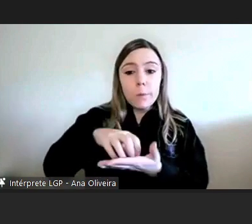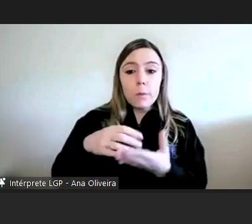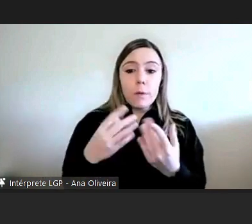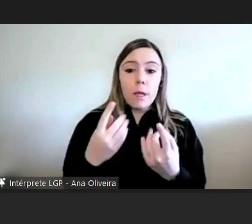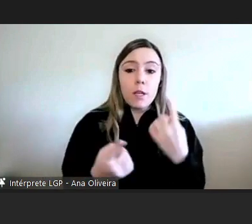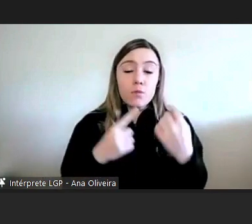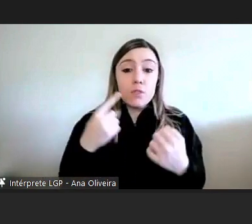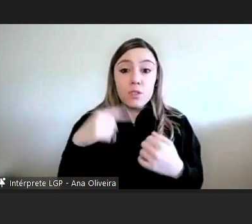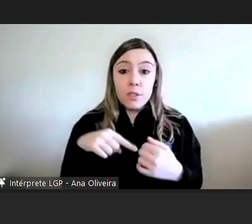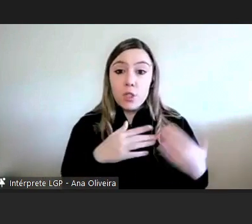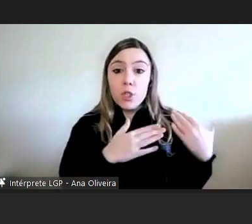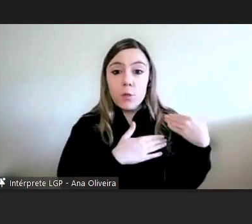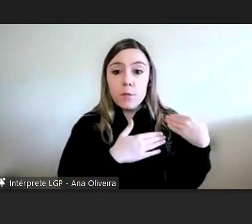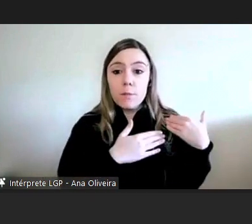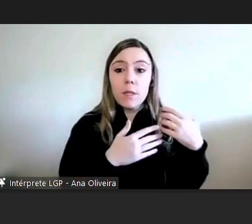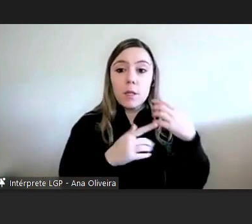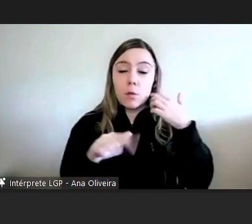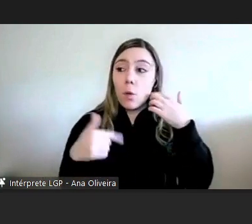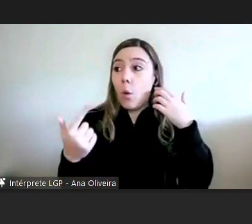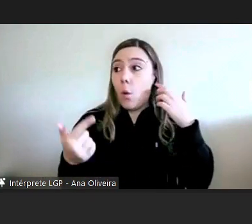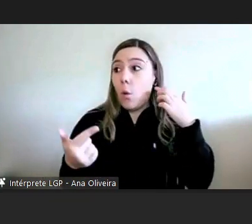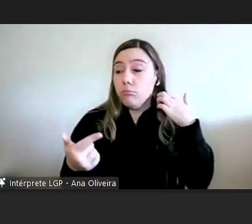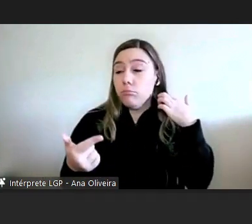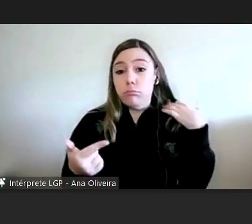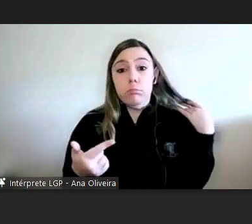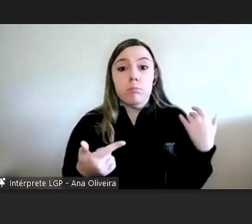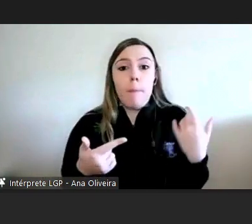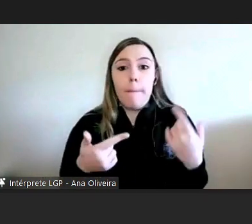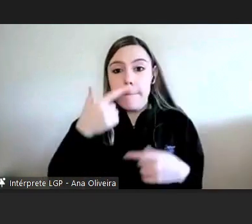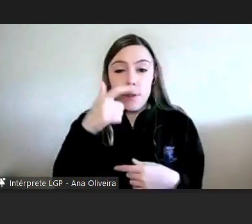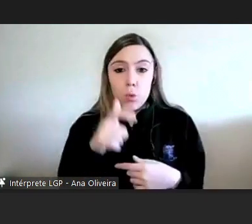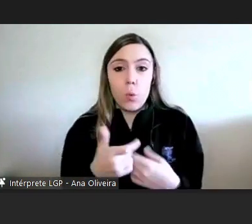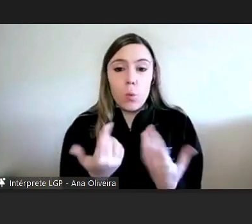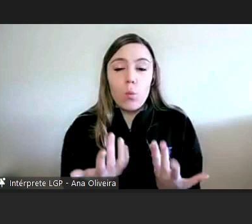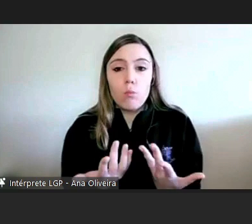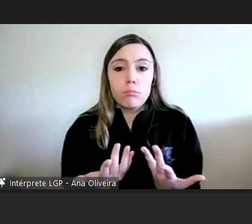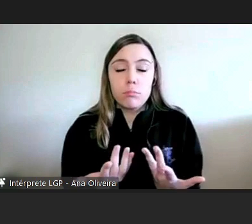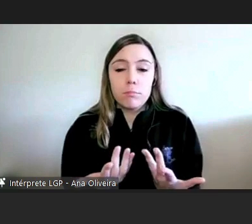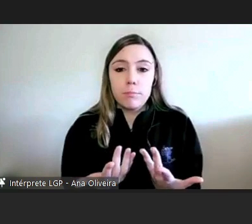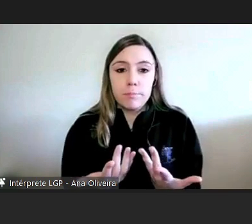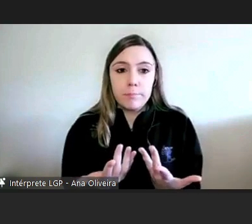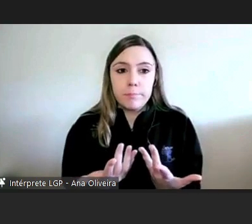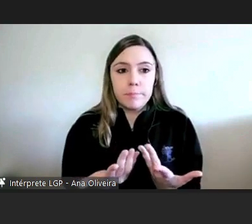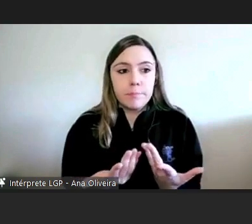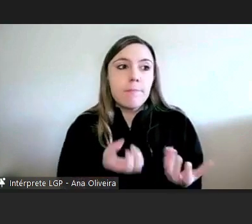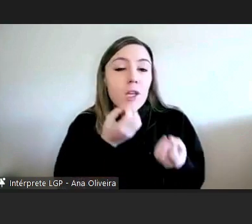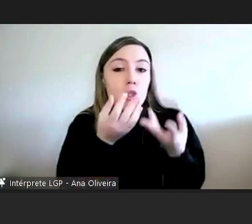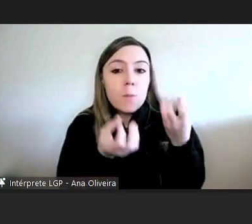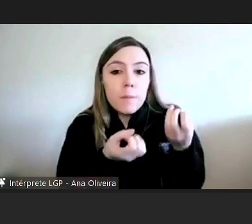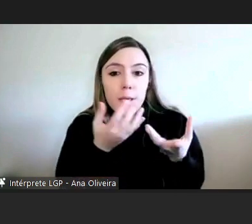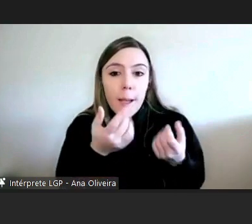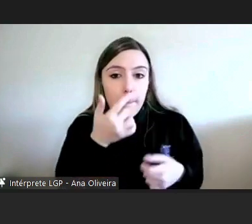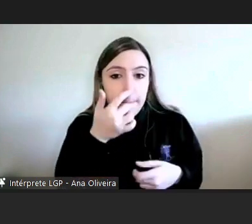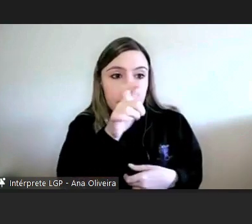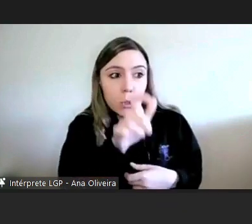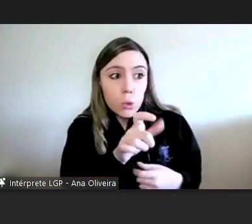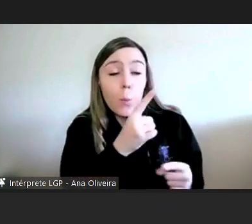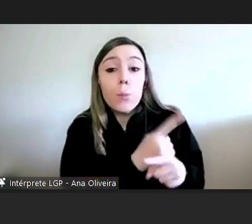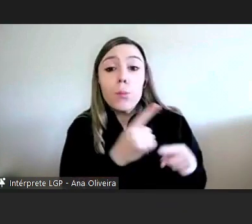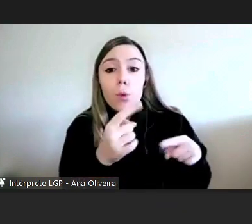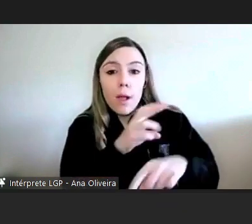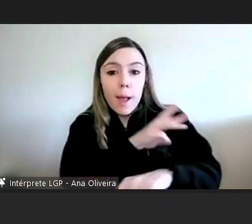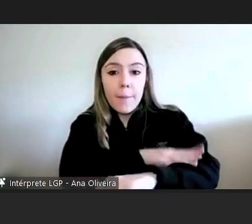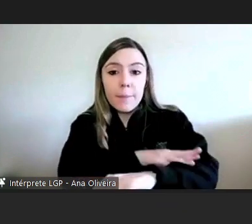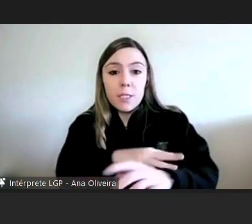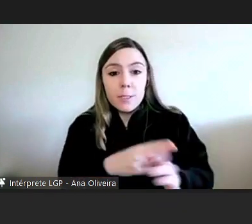alguém que acaba por explicar enfim ao cidadão porque é que a administração tinha